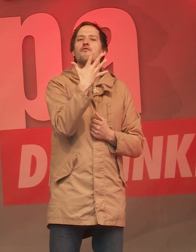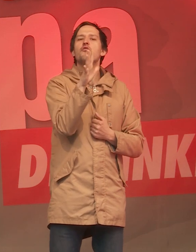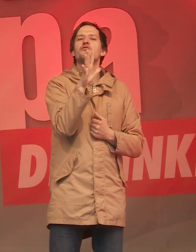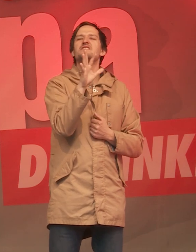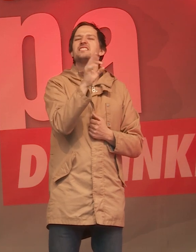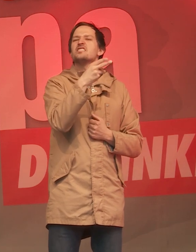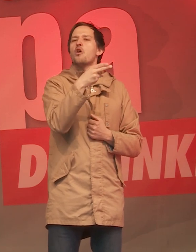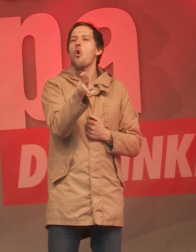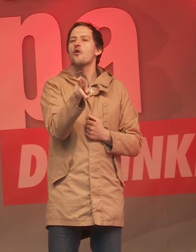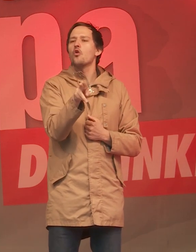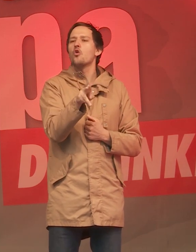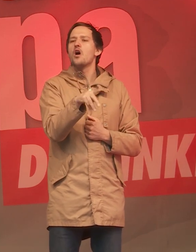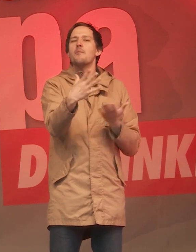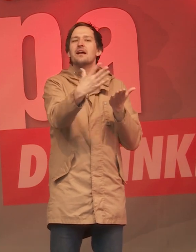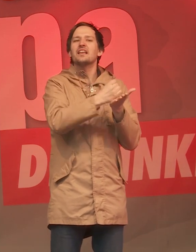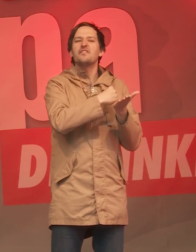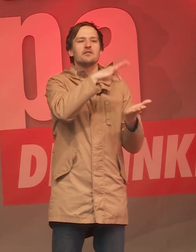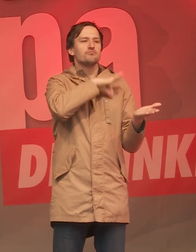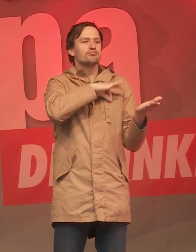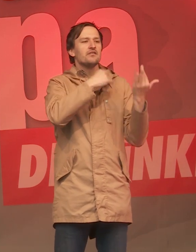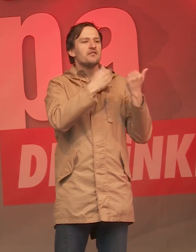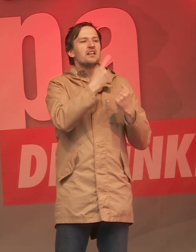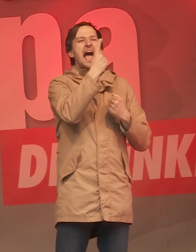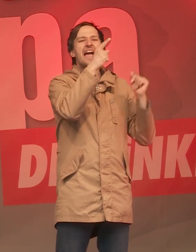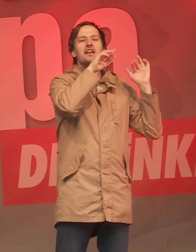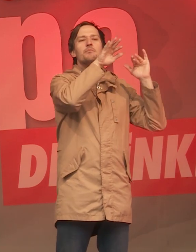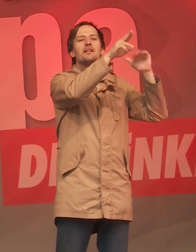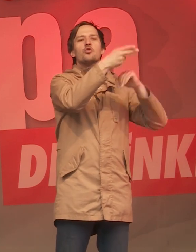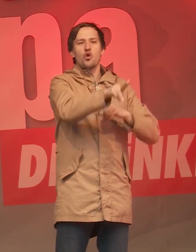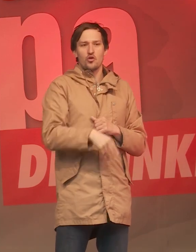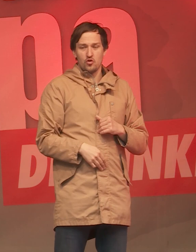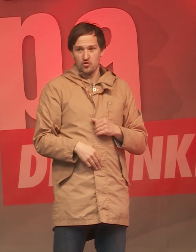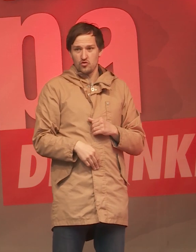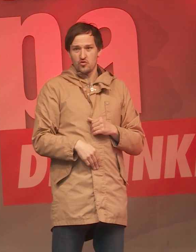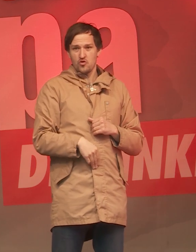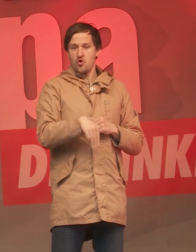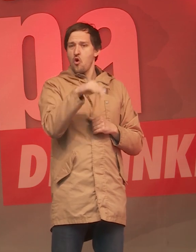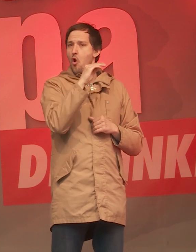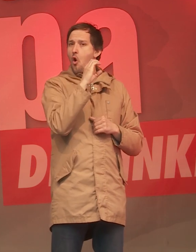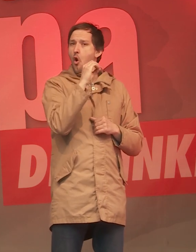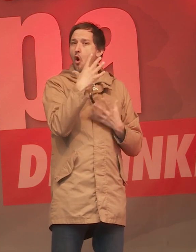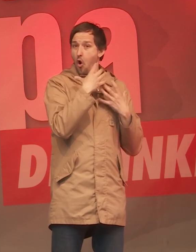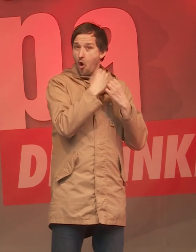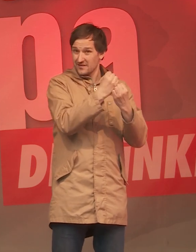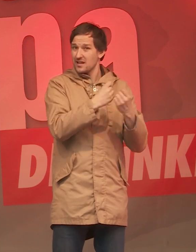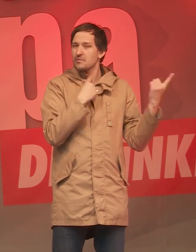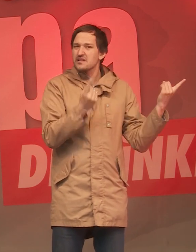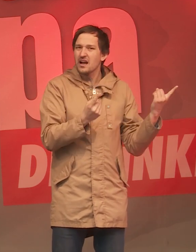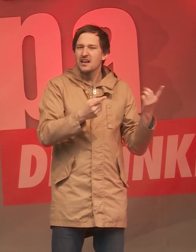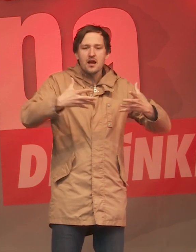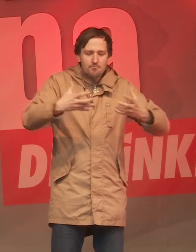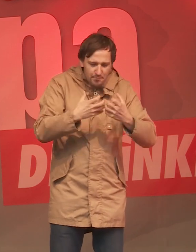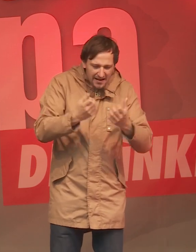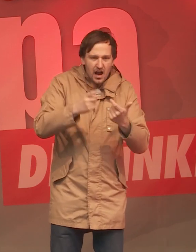Million Gewinn. Das muss man sich mal vorstellen, was für eine unglaubliche Zahl das ist. Und Özlem ist darauf eingegangen, jede Bäckerei, jedes Friseurgeschäft,